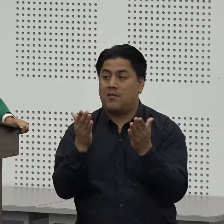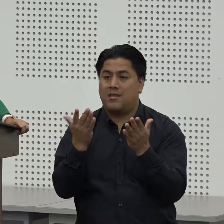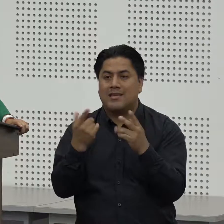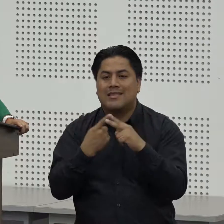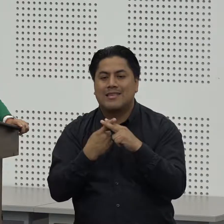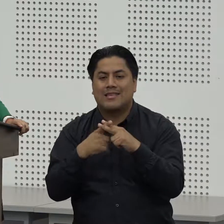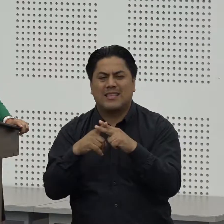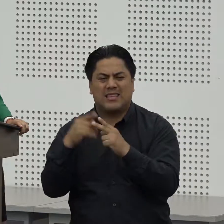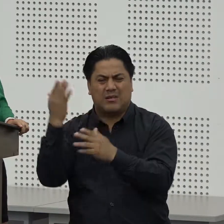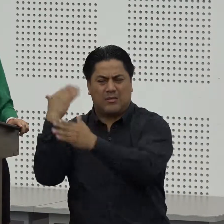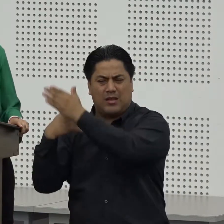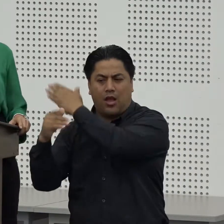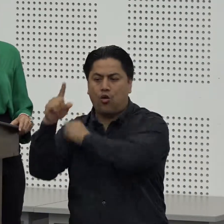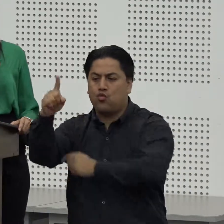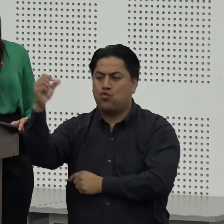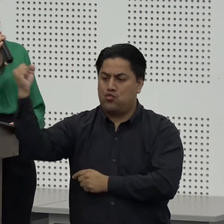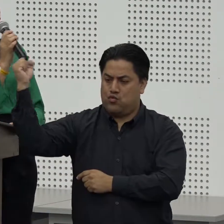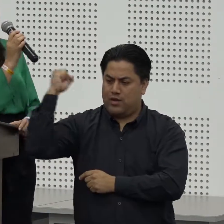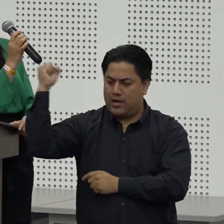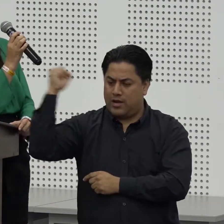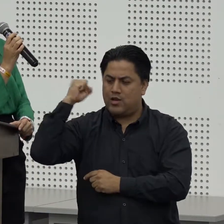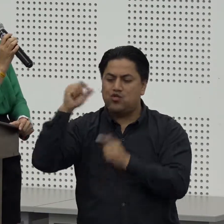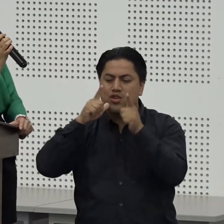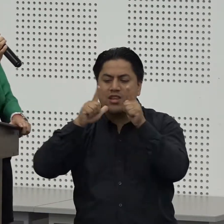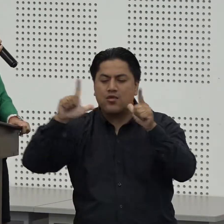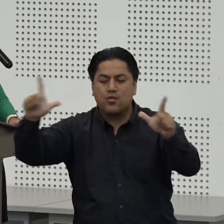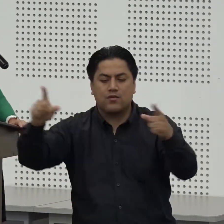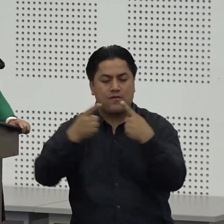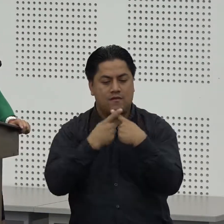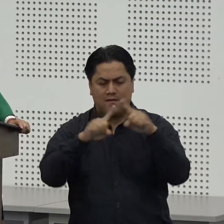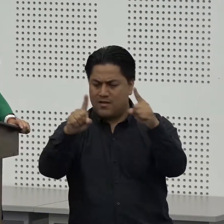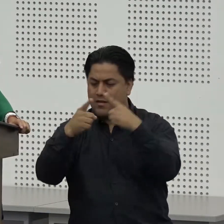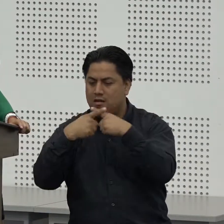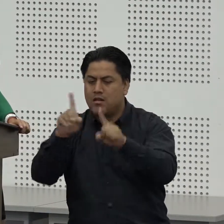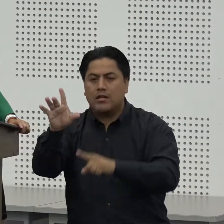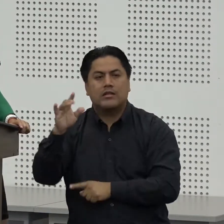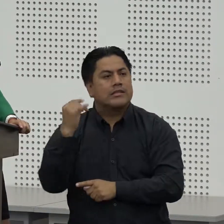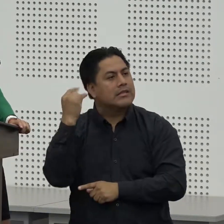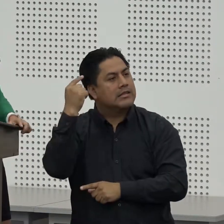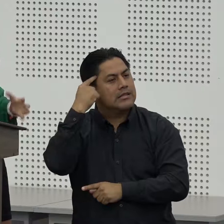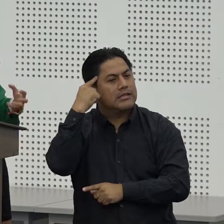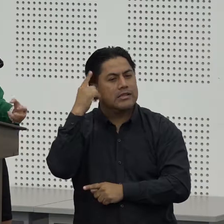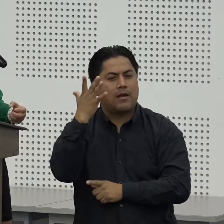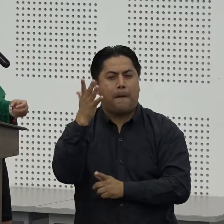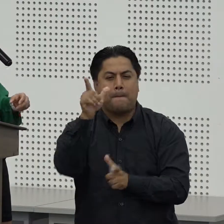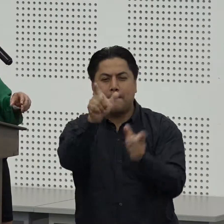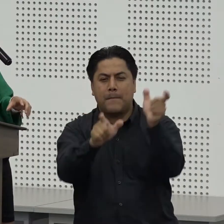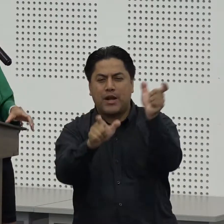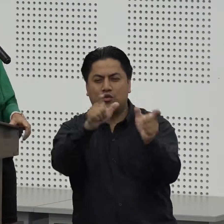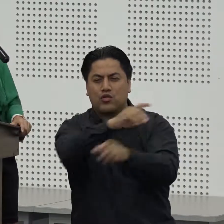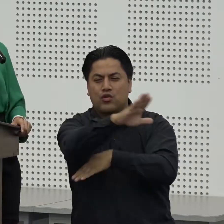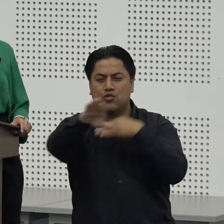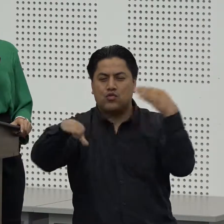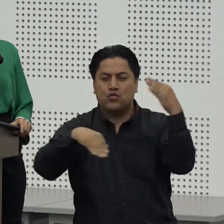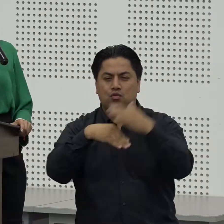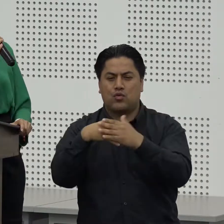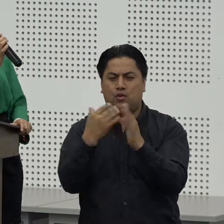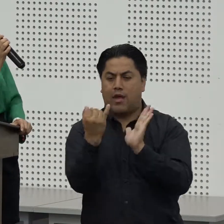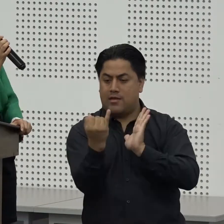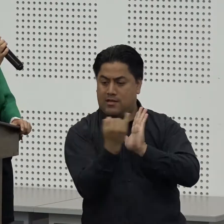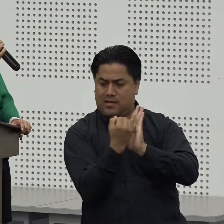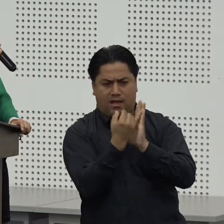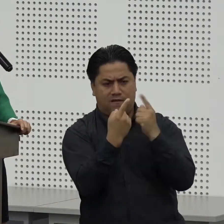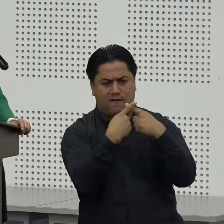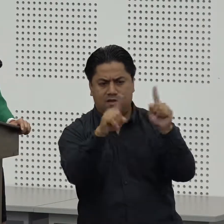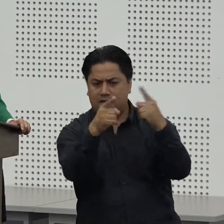la declaración universal de los derechos lingüísticos en los que se reconoce el derecho a ser parte de un miembro de una comunidad